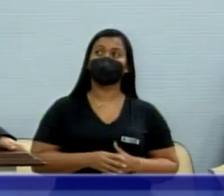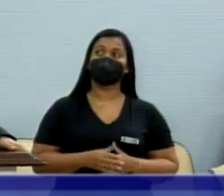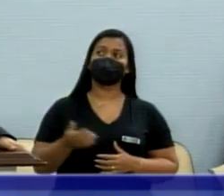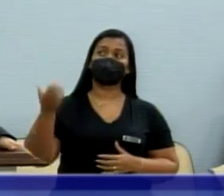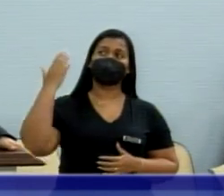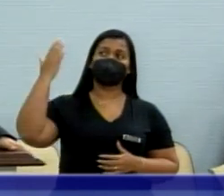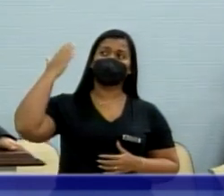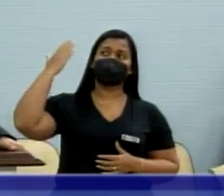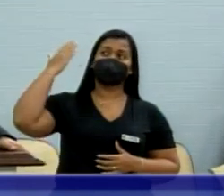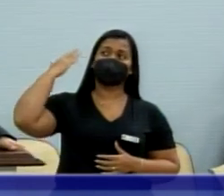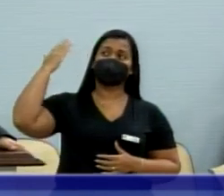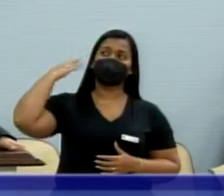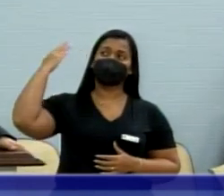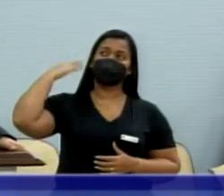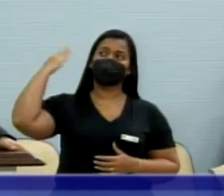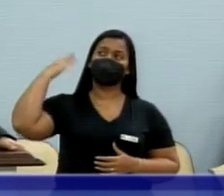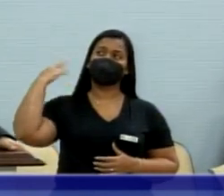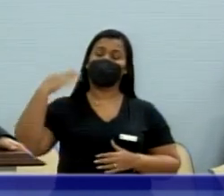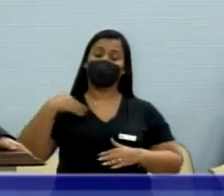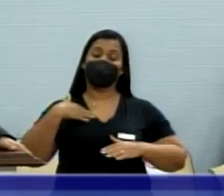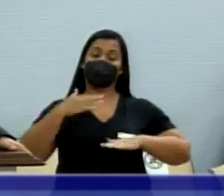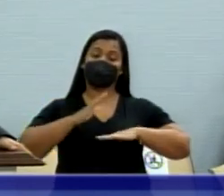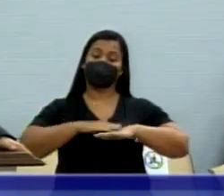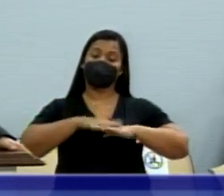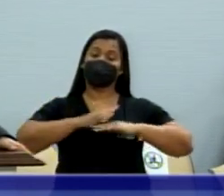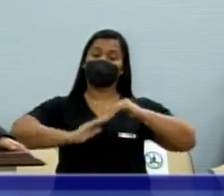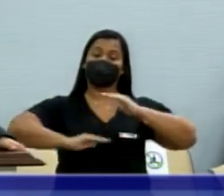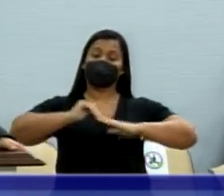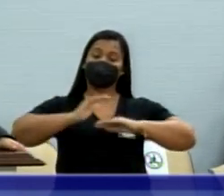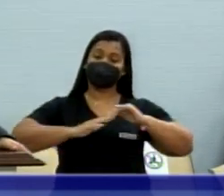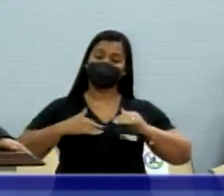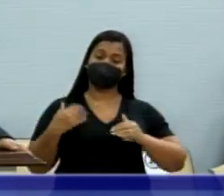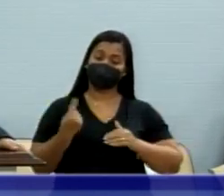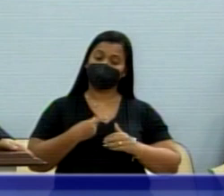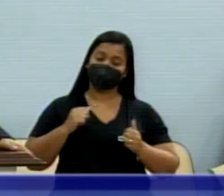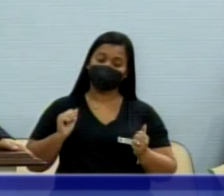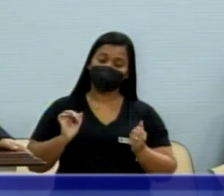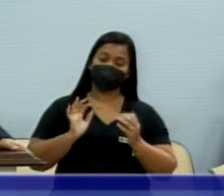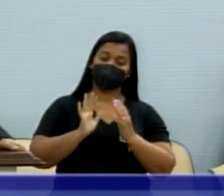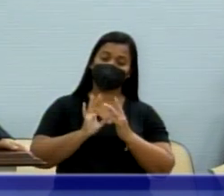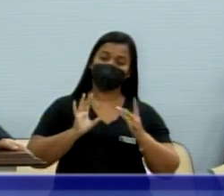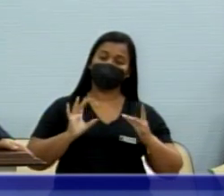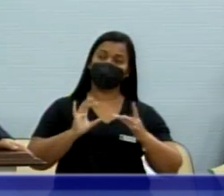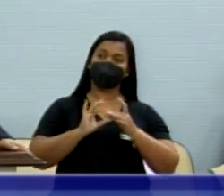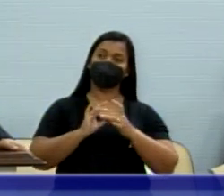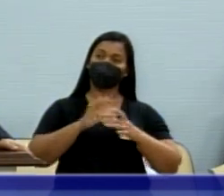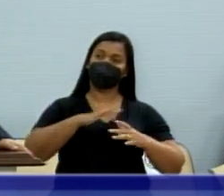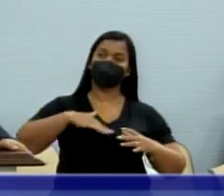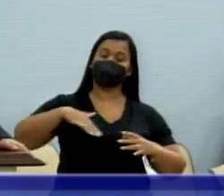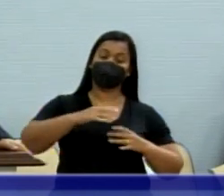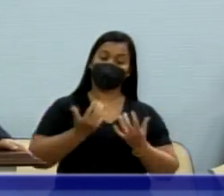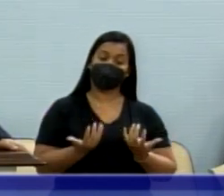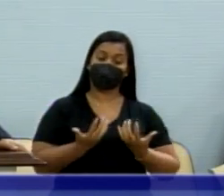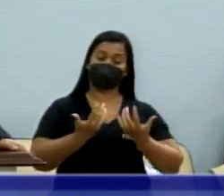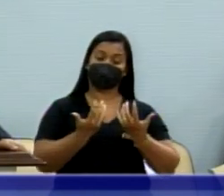atividade profissional, onde a gente se aproximou muito do Rotary, em Rio Preto,